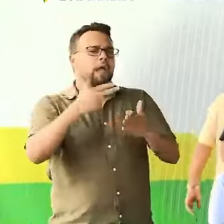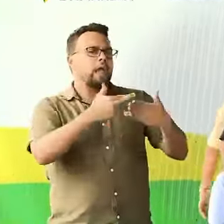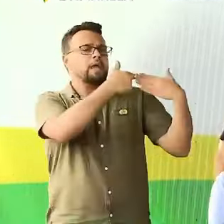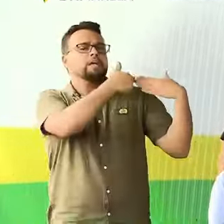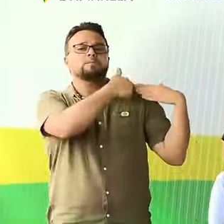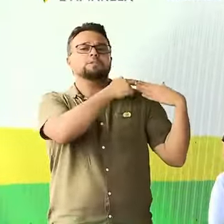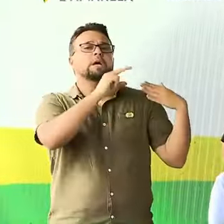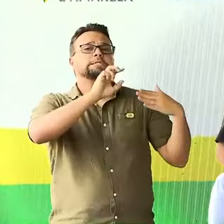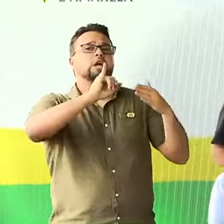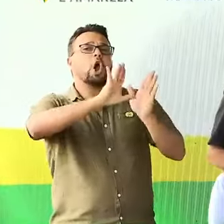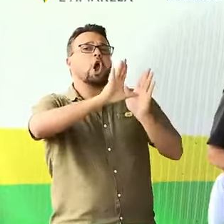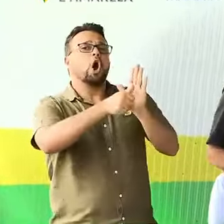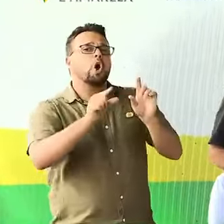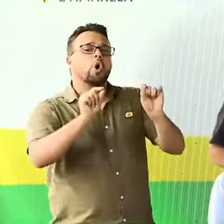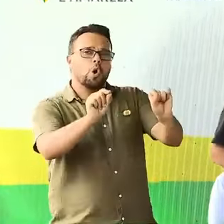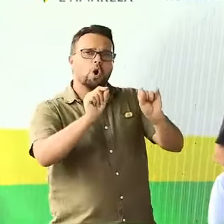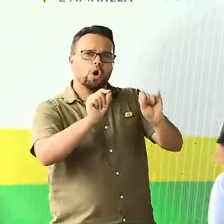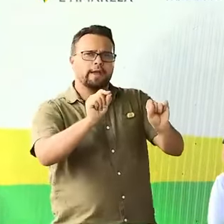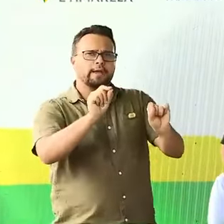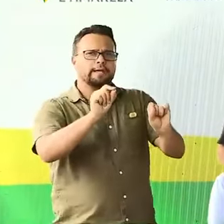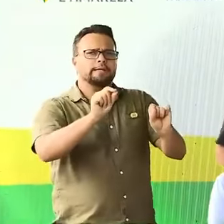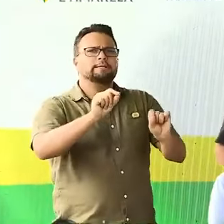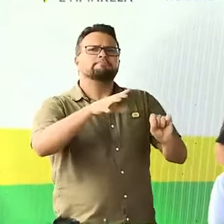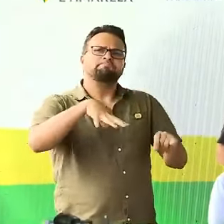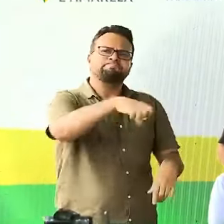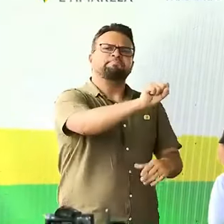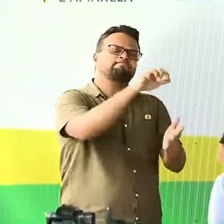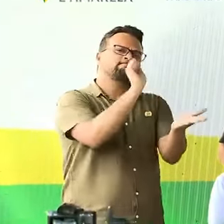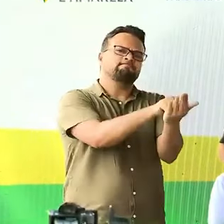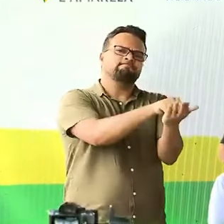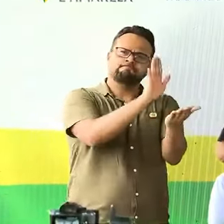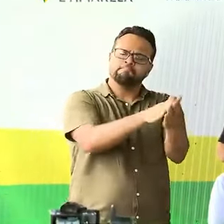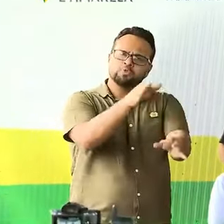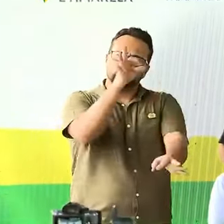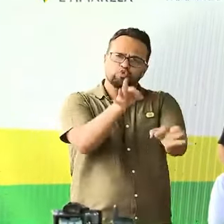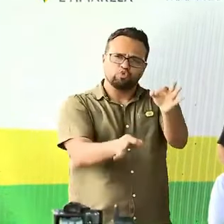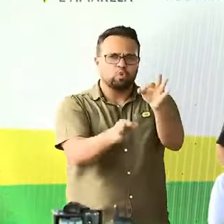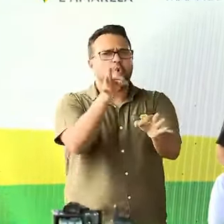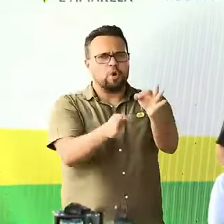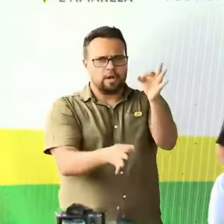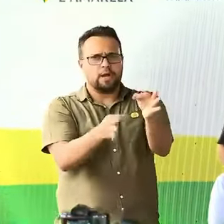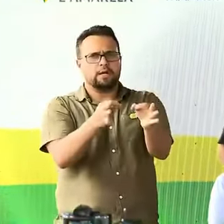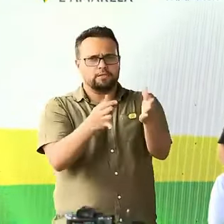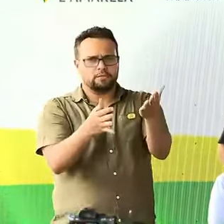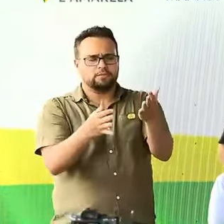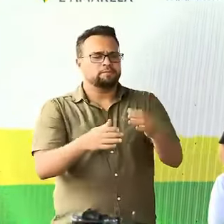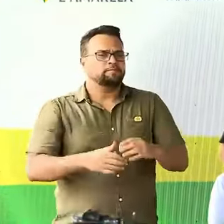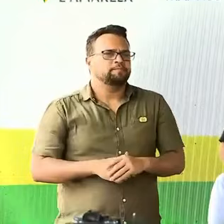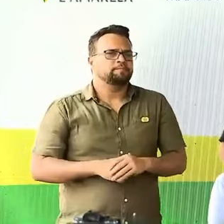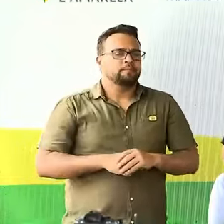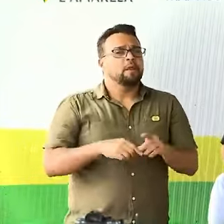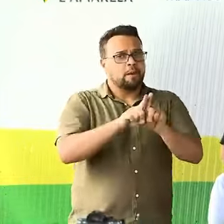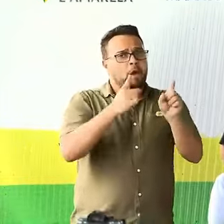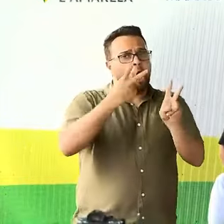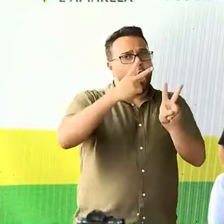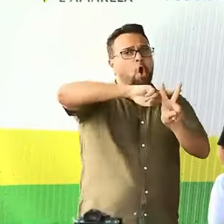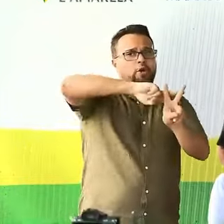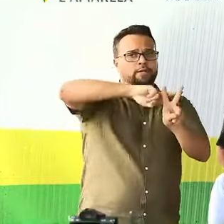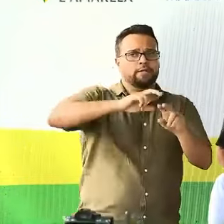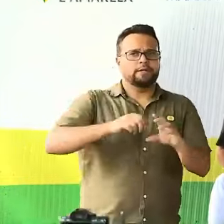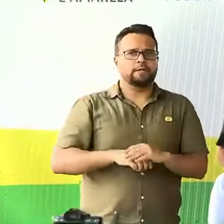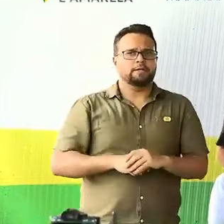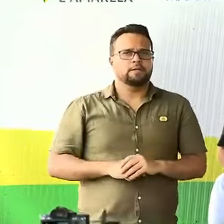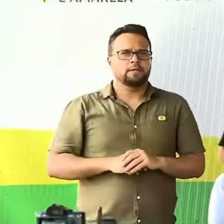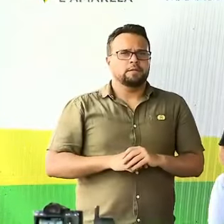aquela possível corrupção sejam julgados e, certamente, condenados. Isso não é